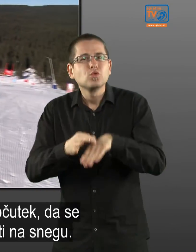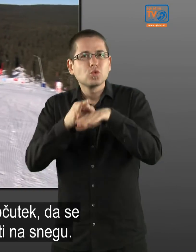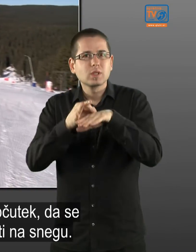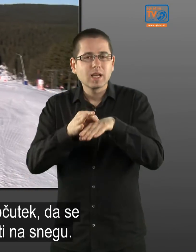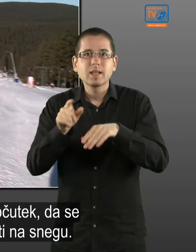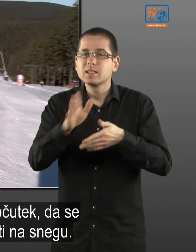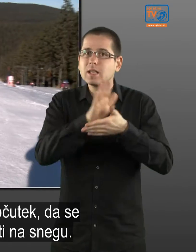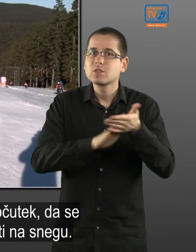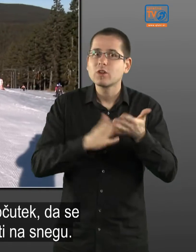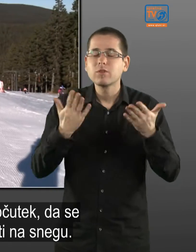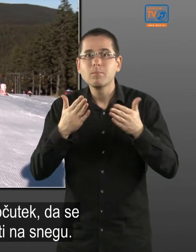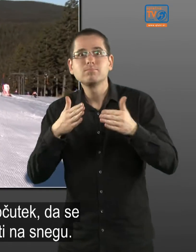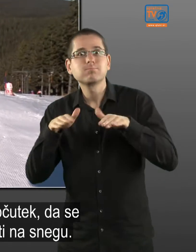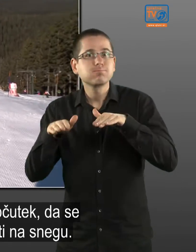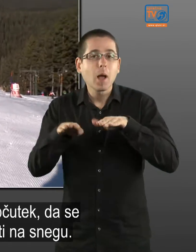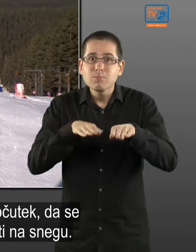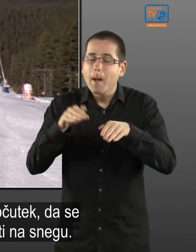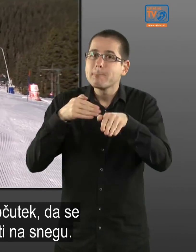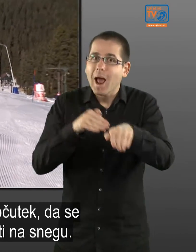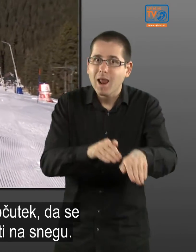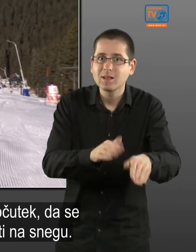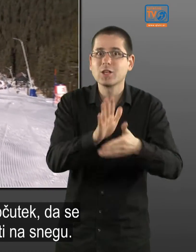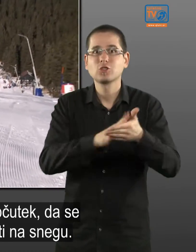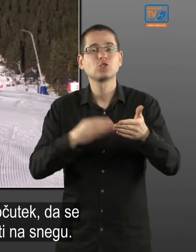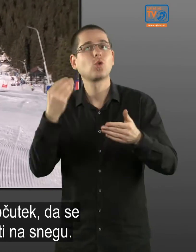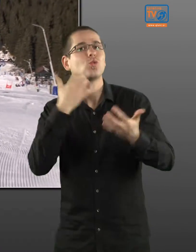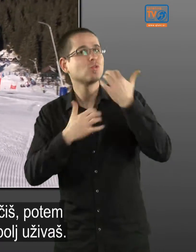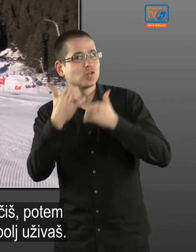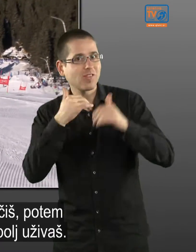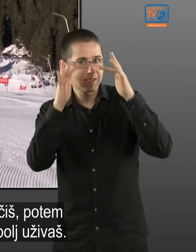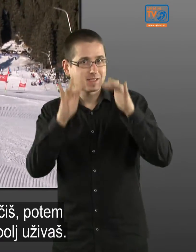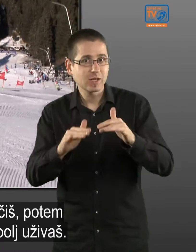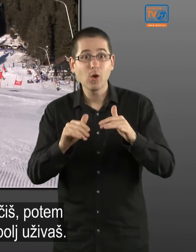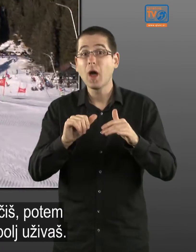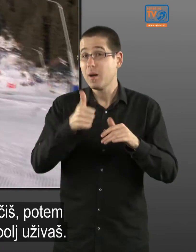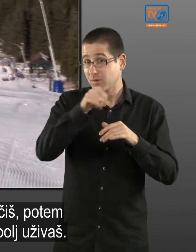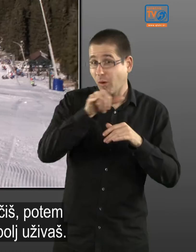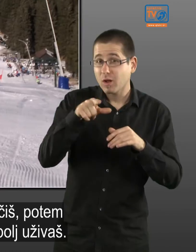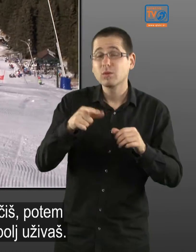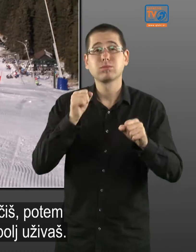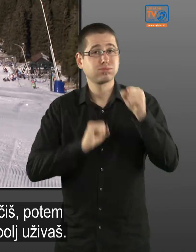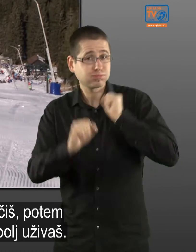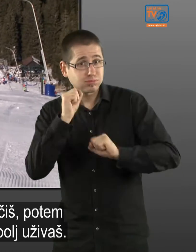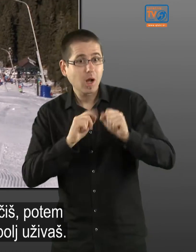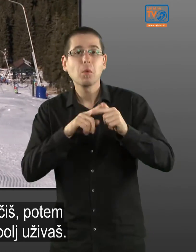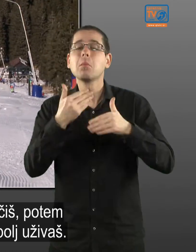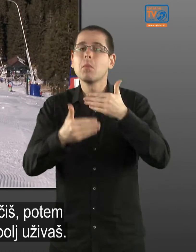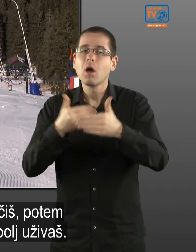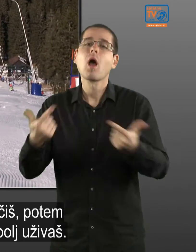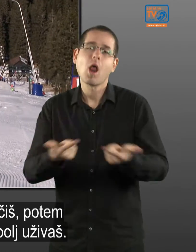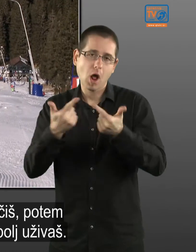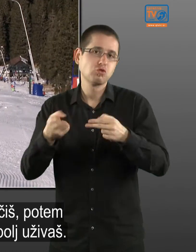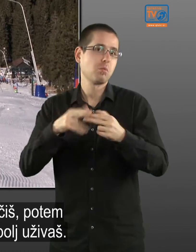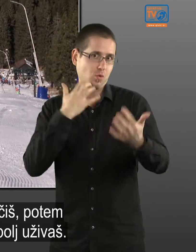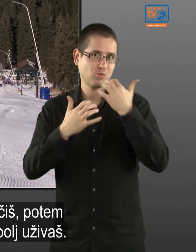da se začneš nekako pelati, da začneš uživati na snegu. Prvo leto se zelo matraš, no, pa pa vedno laži, no, vedno bolj uživaš.